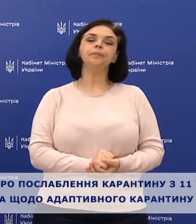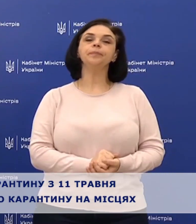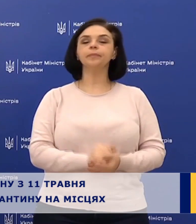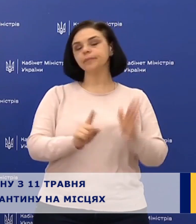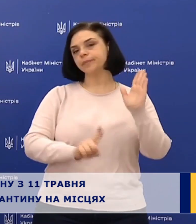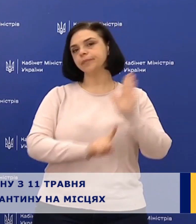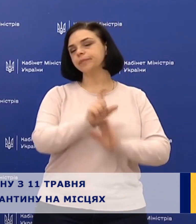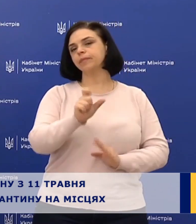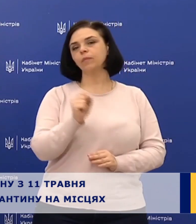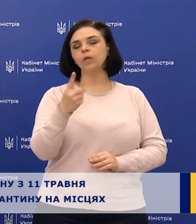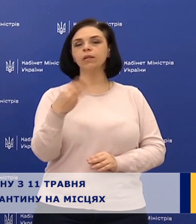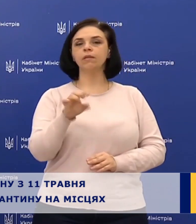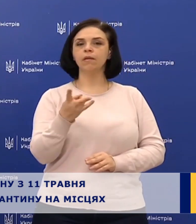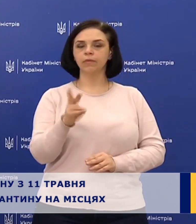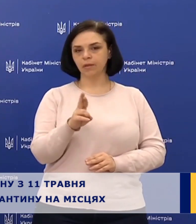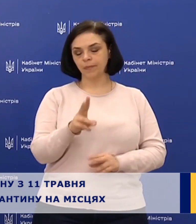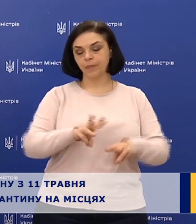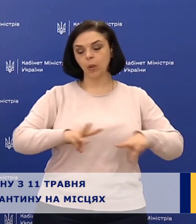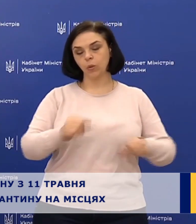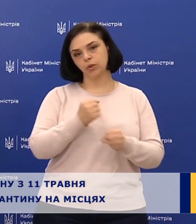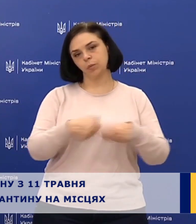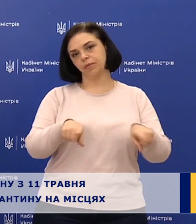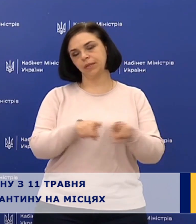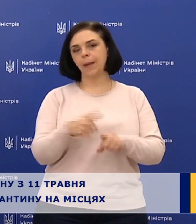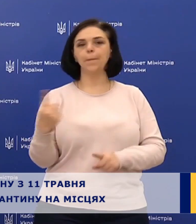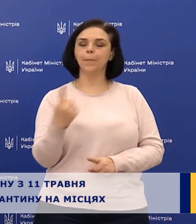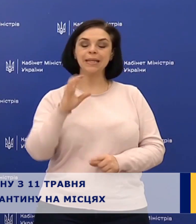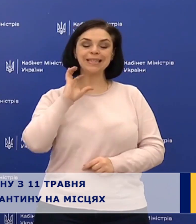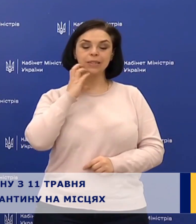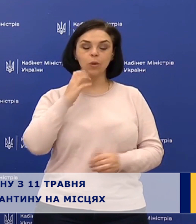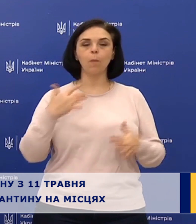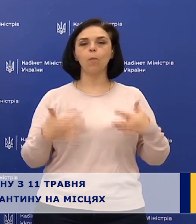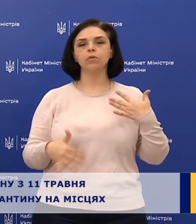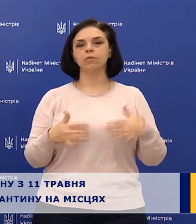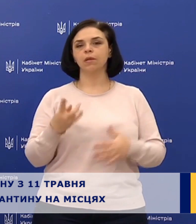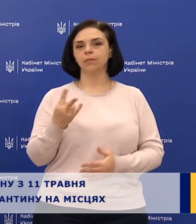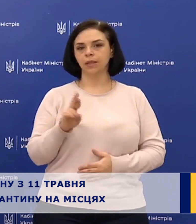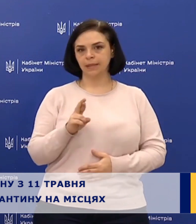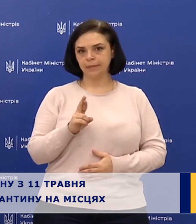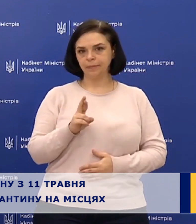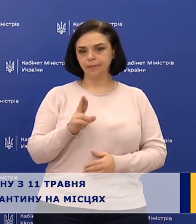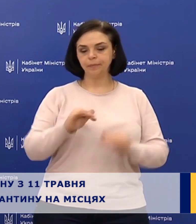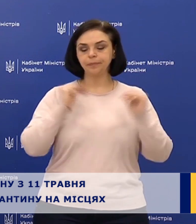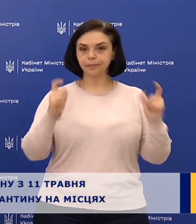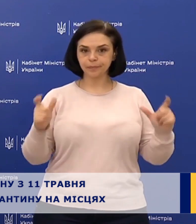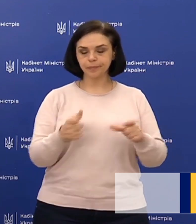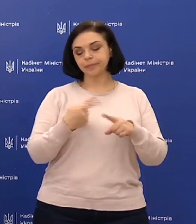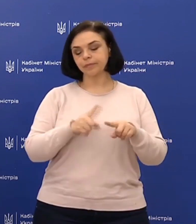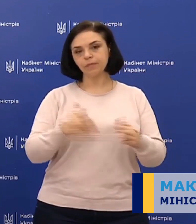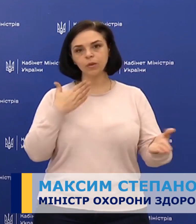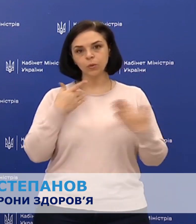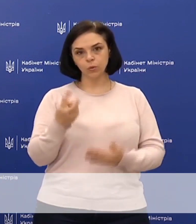Починаючи з 11 травня, уряд зробив таке перше серйозне послаблення карантину, яке